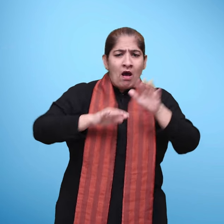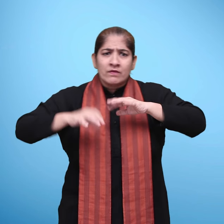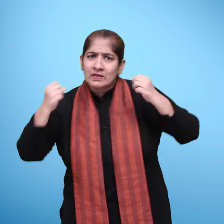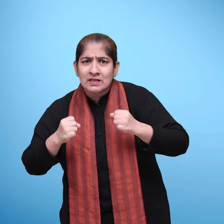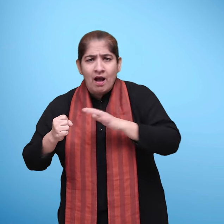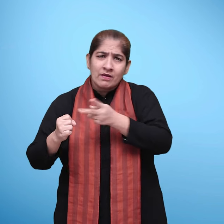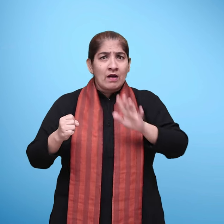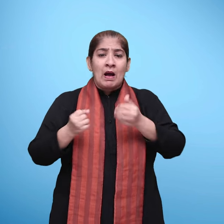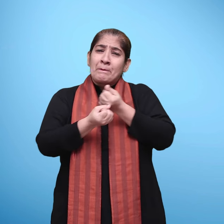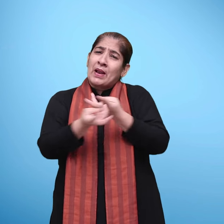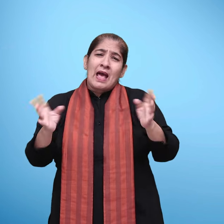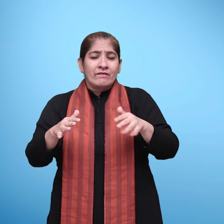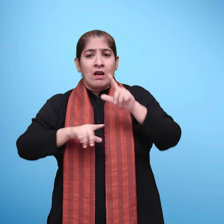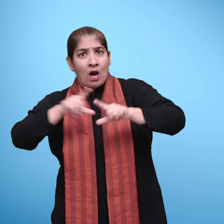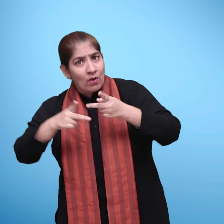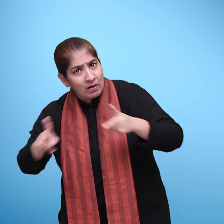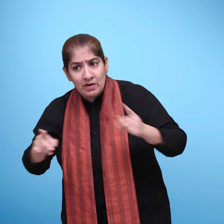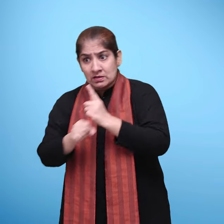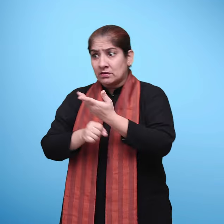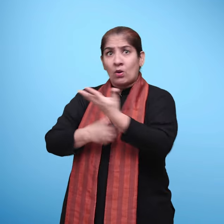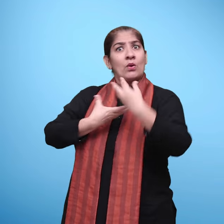हर गत्विधि में इस बात का त्यान रखना आवश्यक है